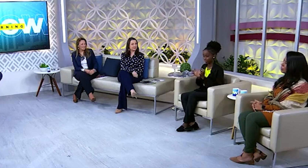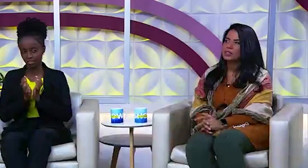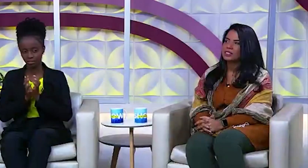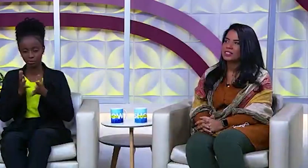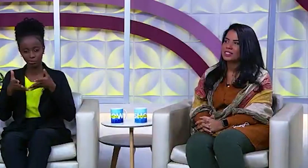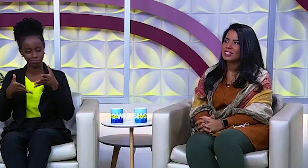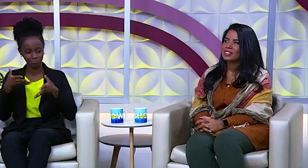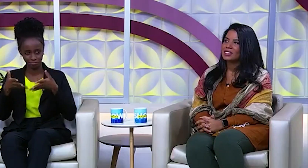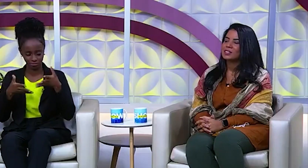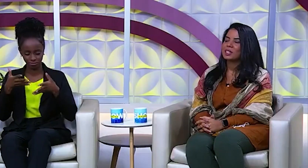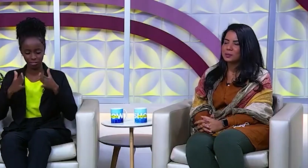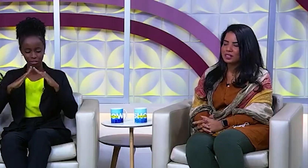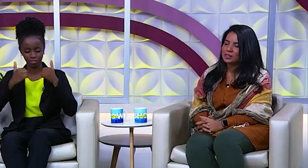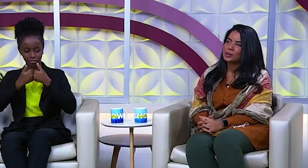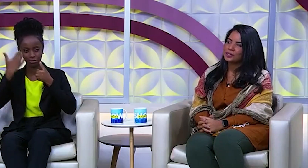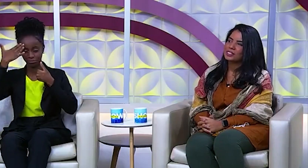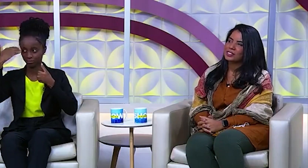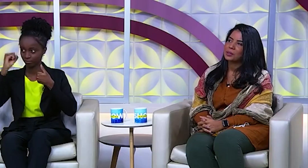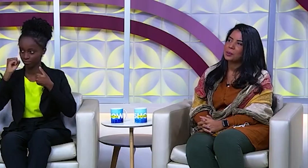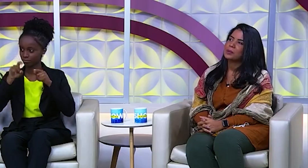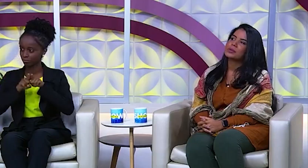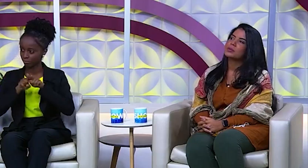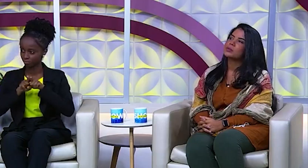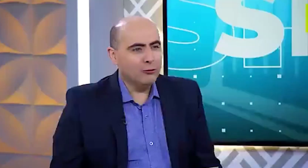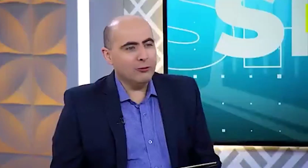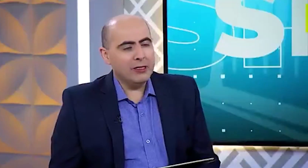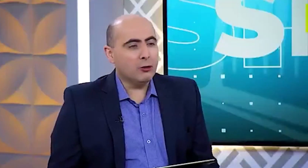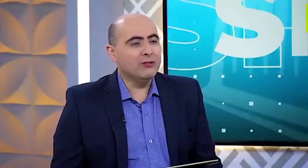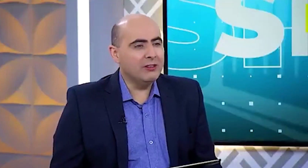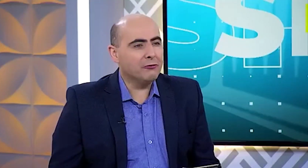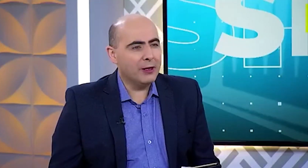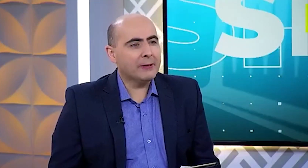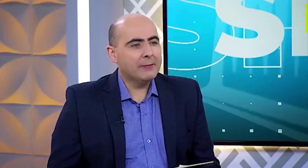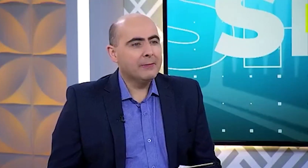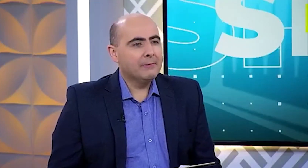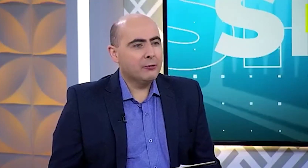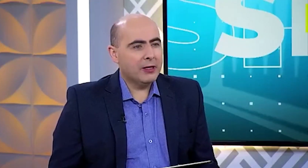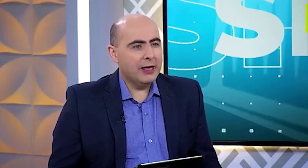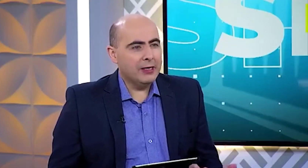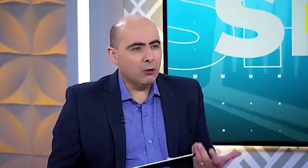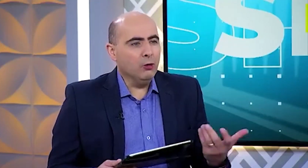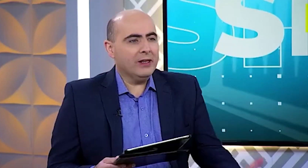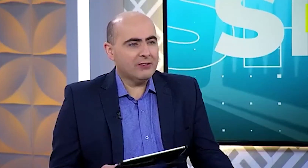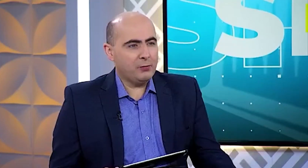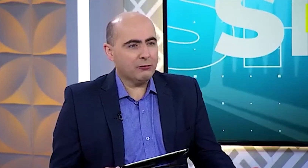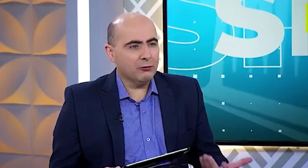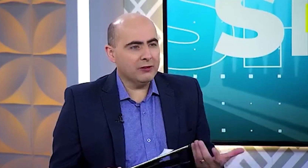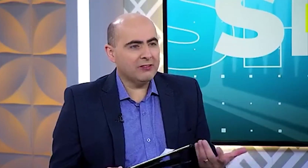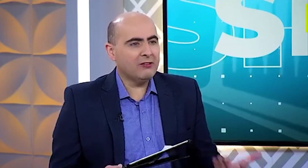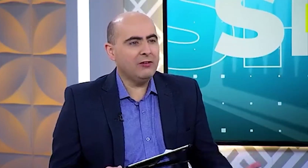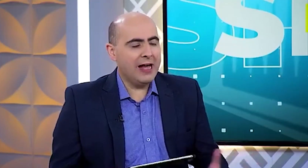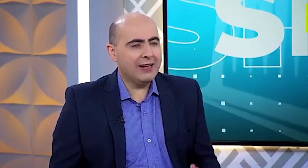EVG Libras. Do Templo de Salomão. de Salomão. É um trabalho muito inclusivo, né? Porque inclui essas